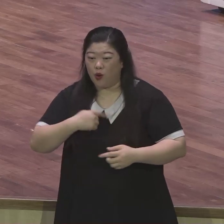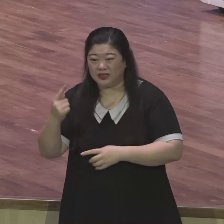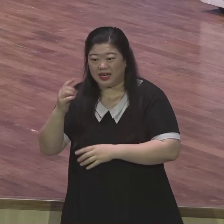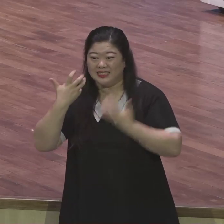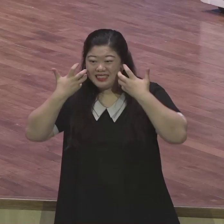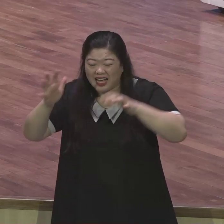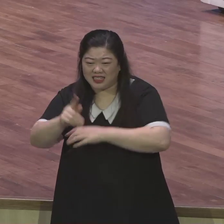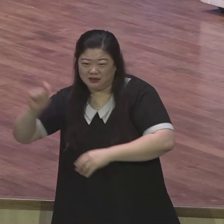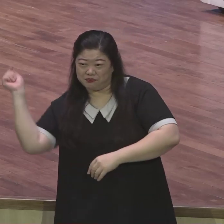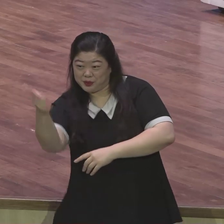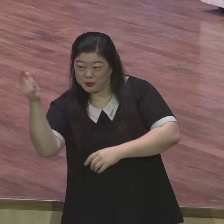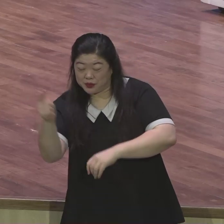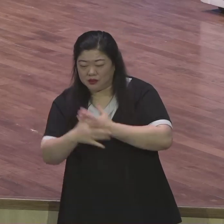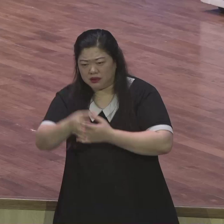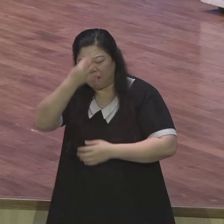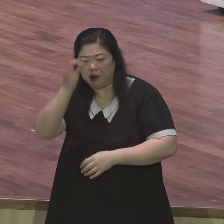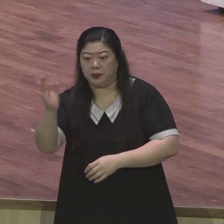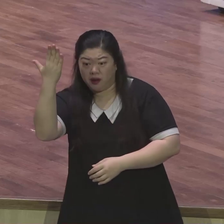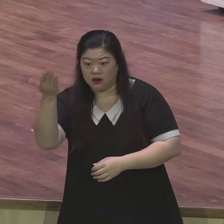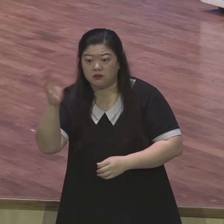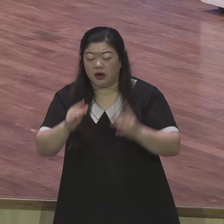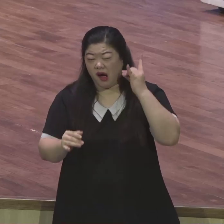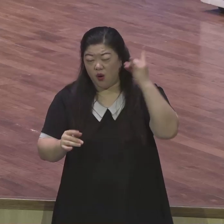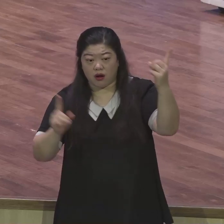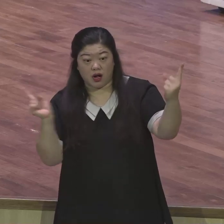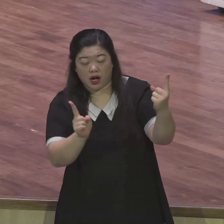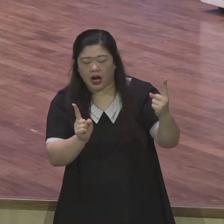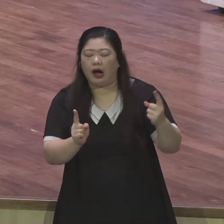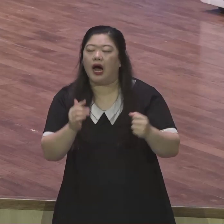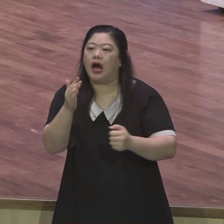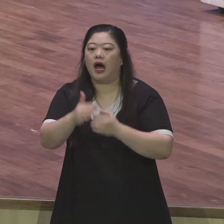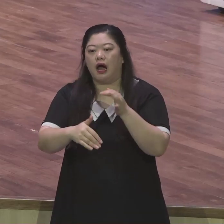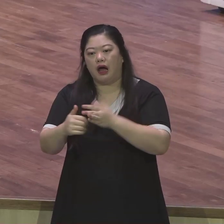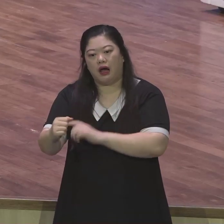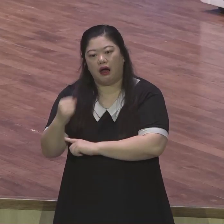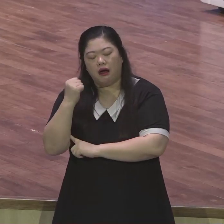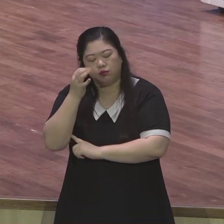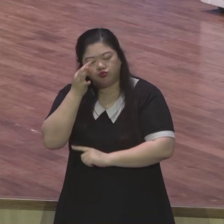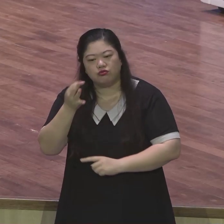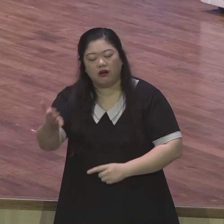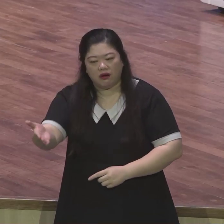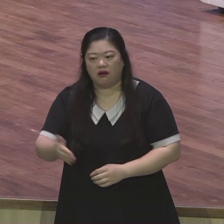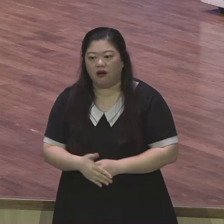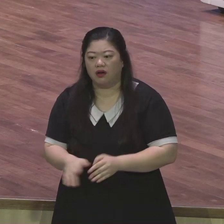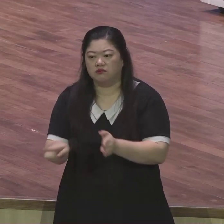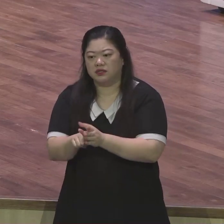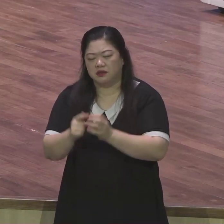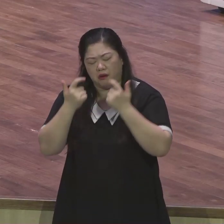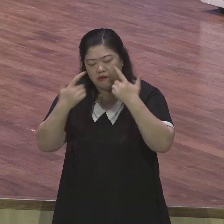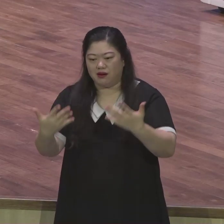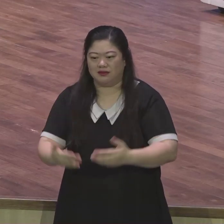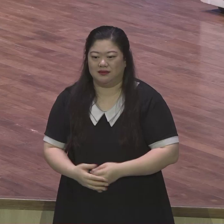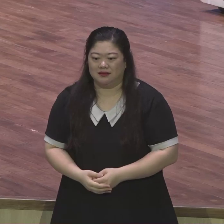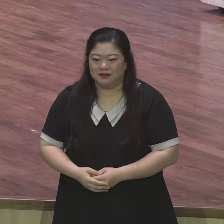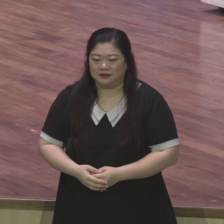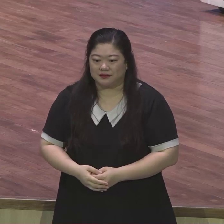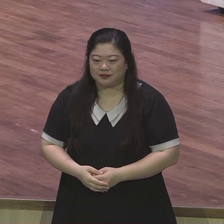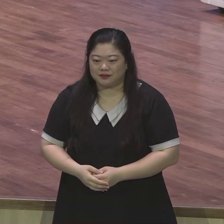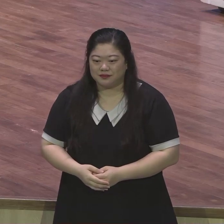그래서 때로는 우리에게도 내 힘으로 해결되지 않는 문제를 주십니다 믿으라는 것이에요 예수 그리스도 안에 어떤 것도